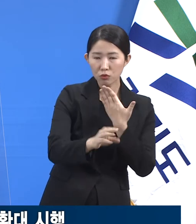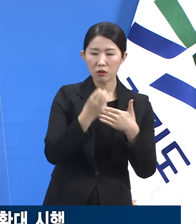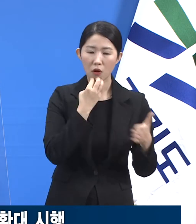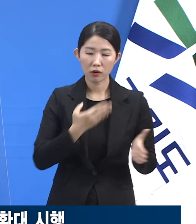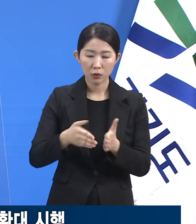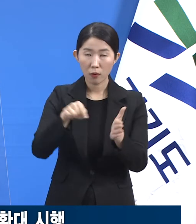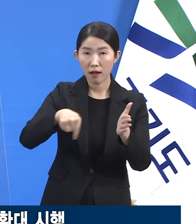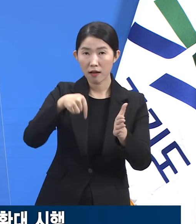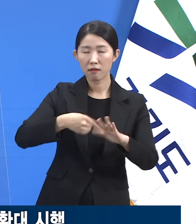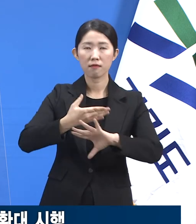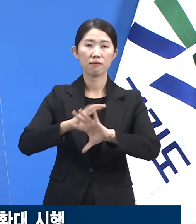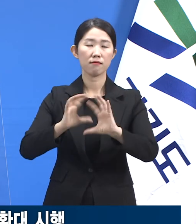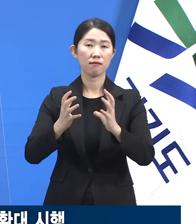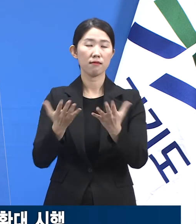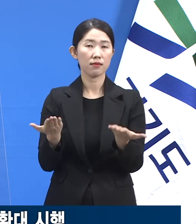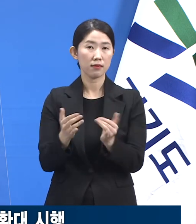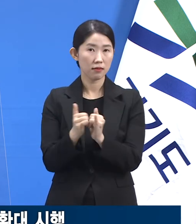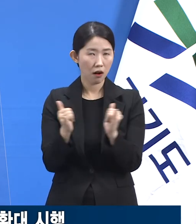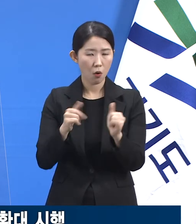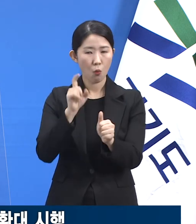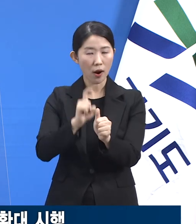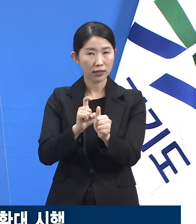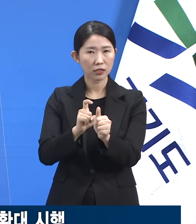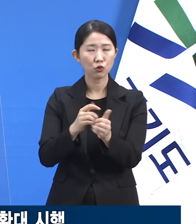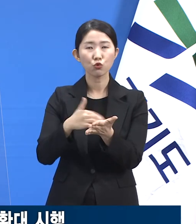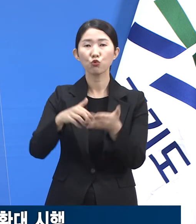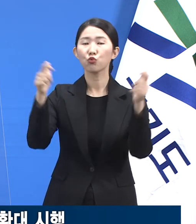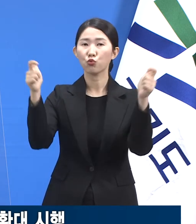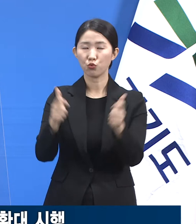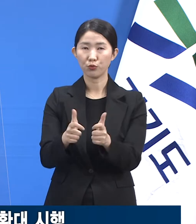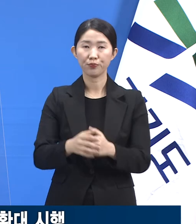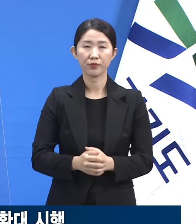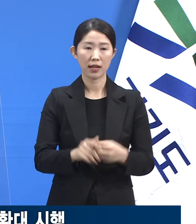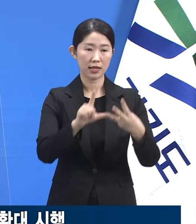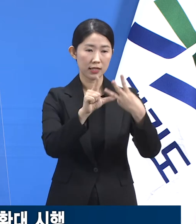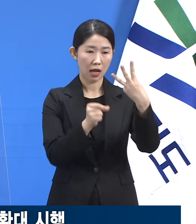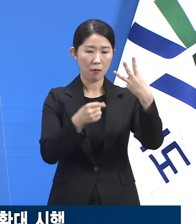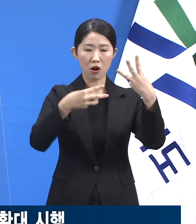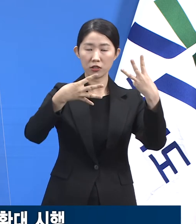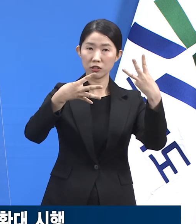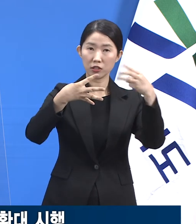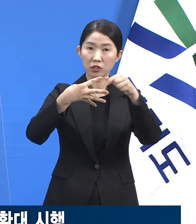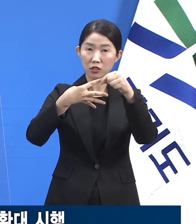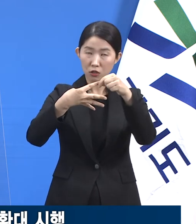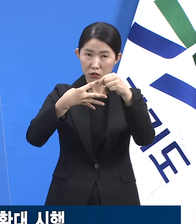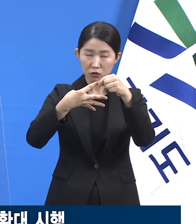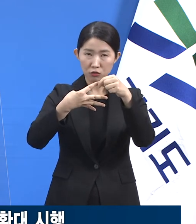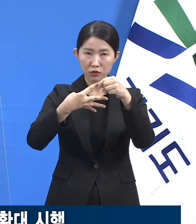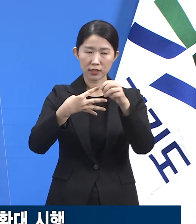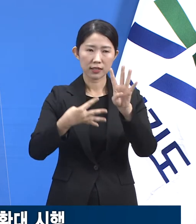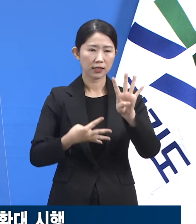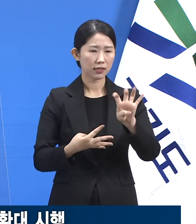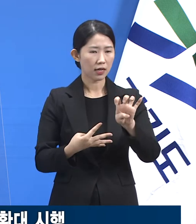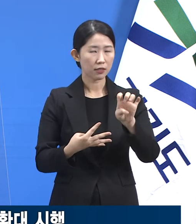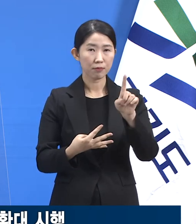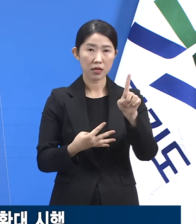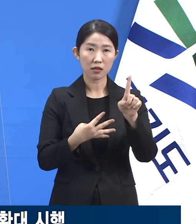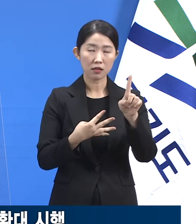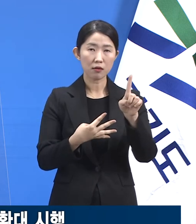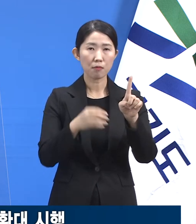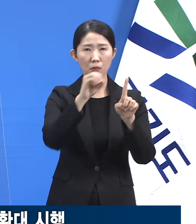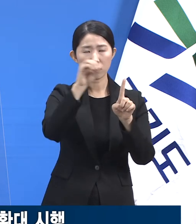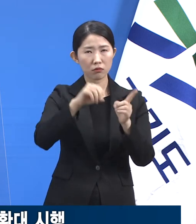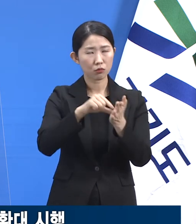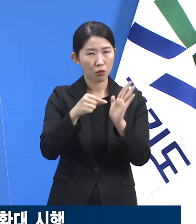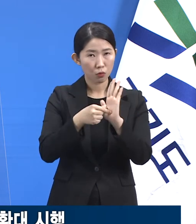시작했습니다. 3월 첫 주 일평균 41.1명까지 증가했던 도내 외국인